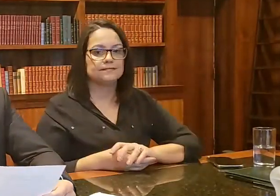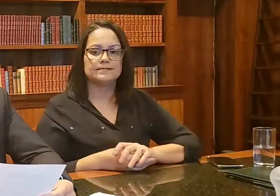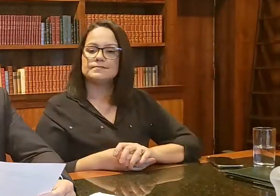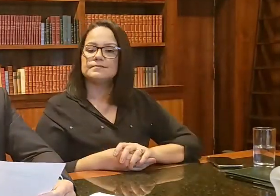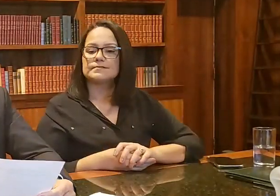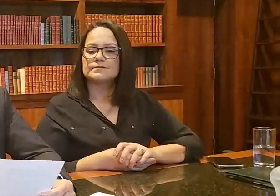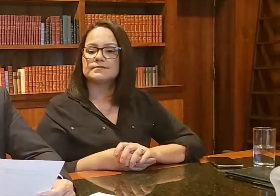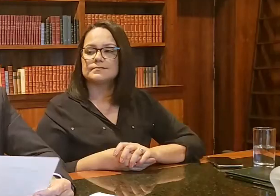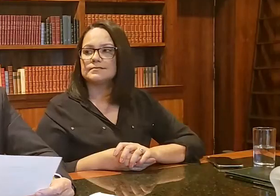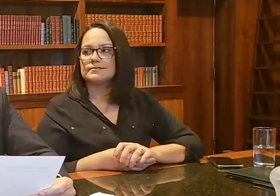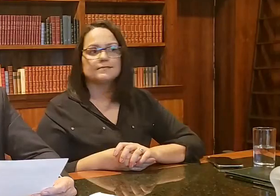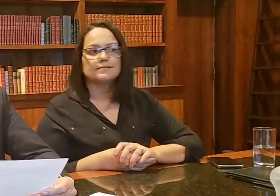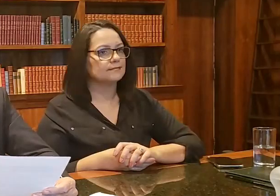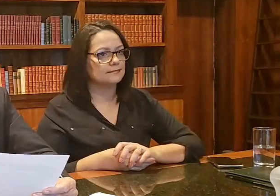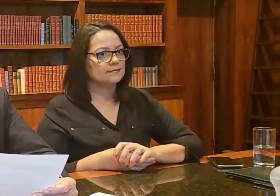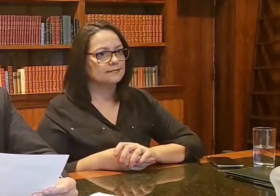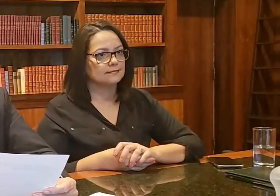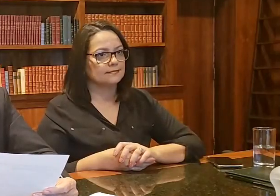Mas ainda, como sempre,